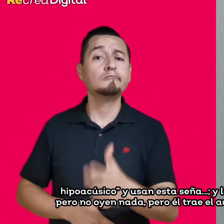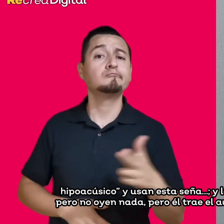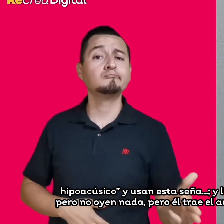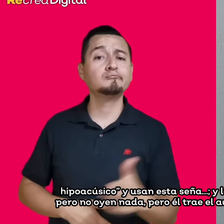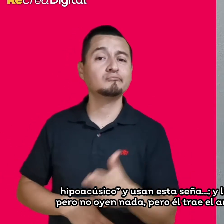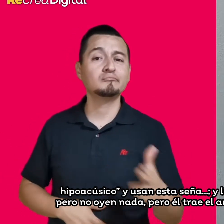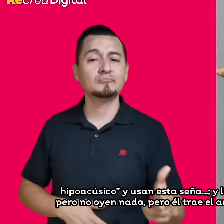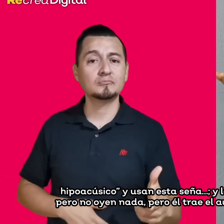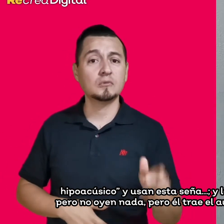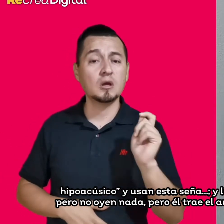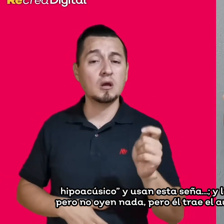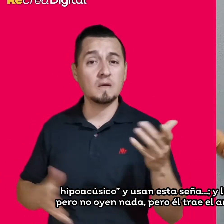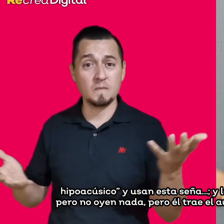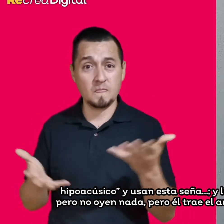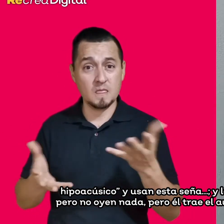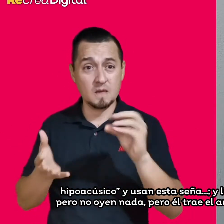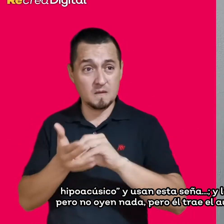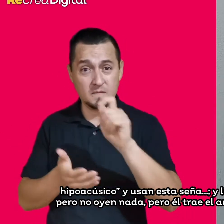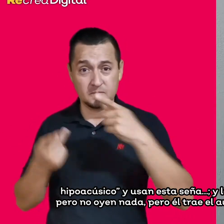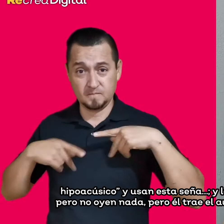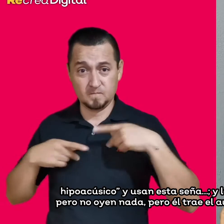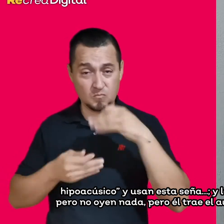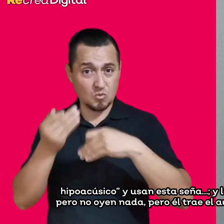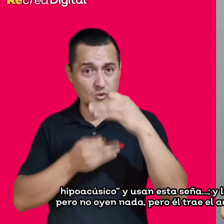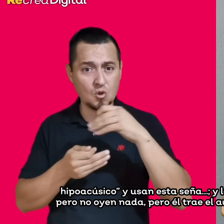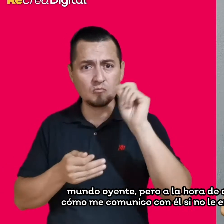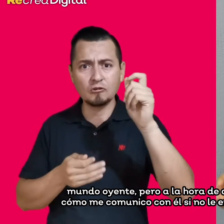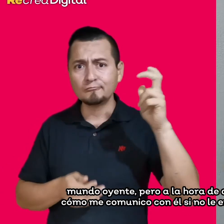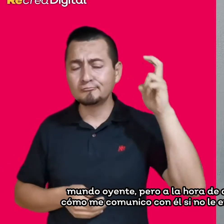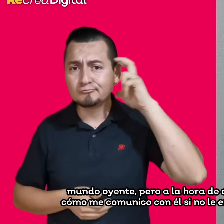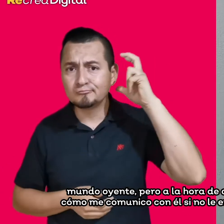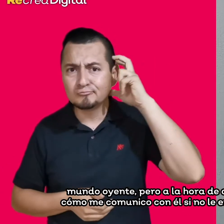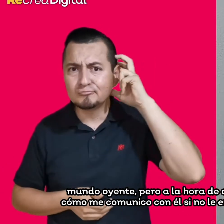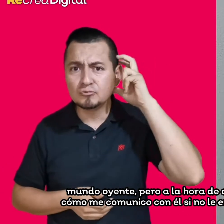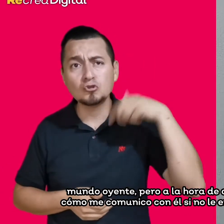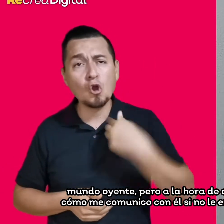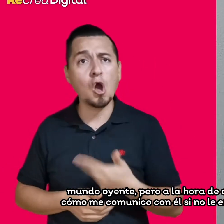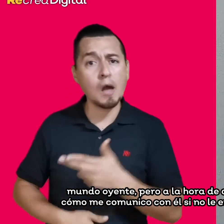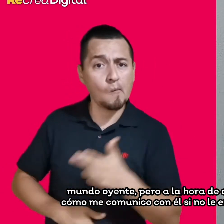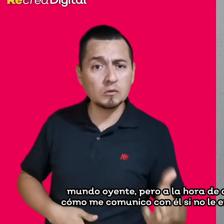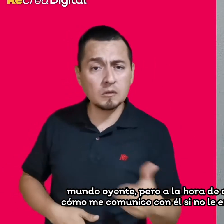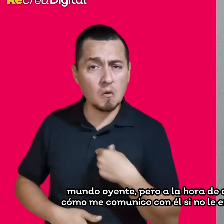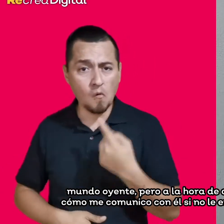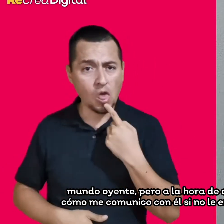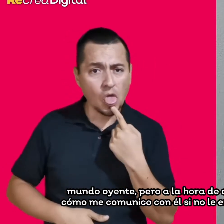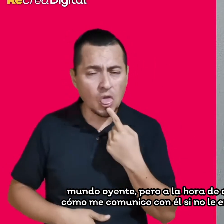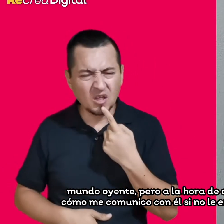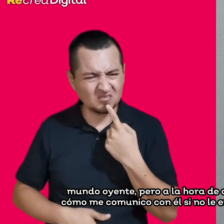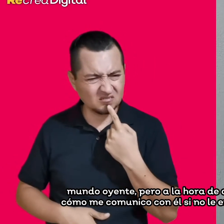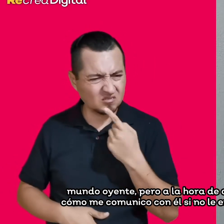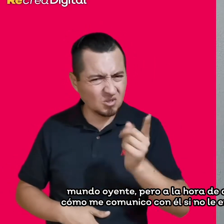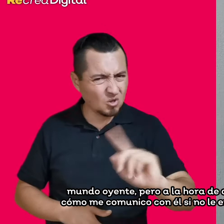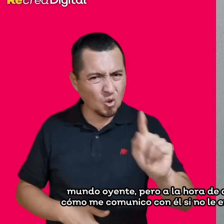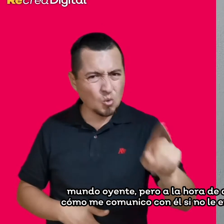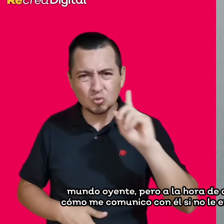nada. Pero él trae el audífono porque quiere estar en el mundo oyente, pero a la hora de acercarse al mundo oyente, pues cómo me